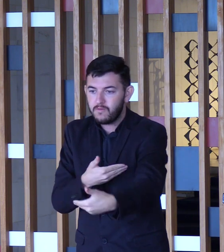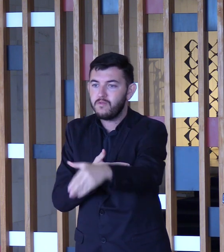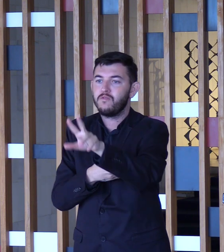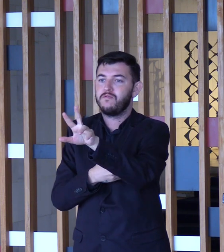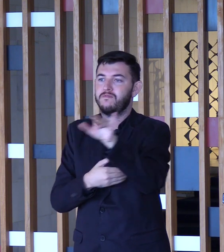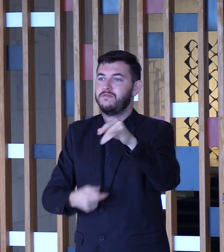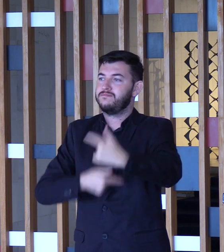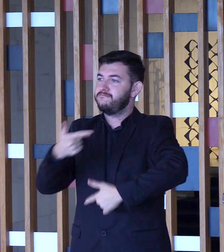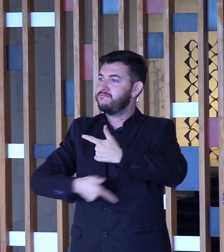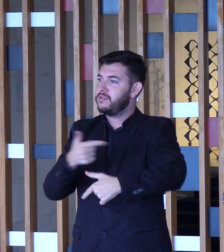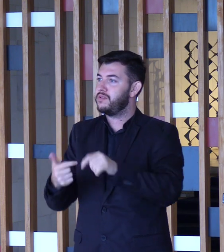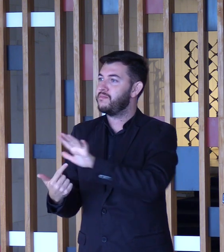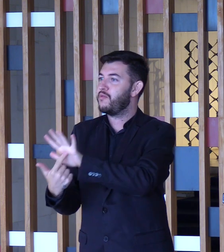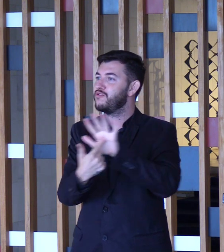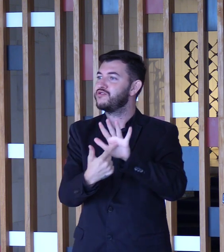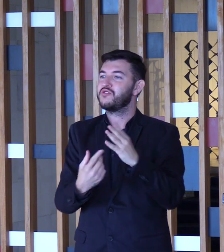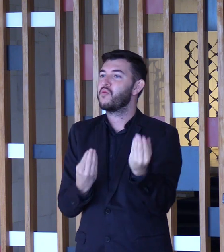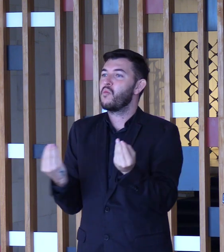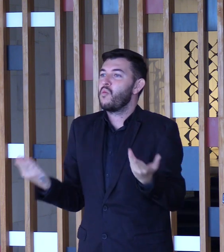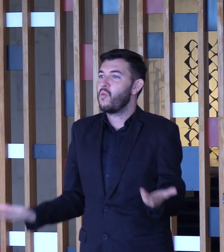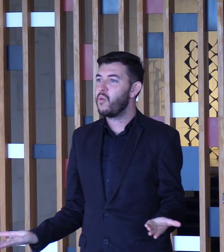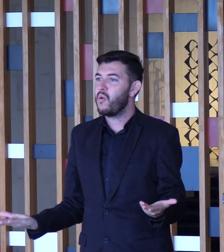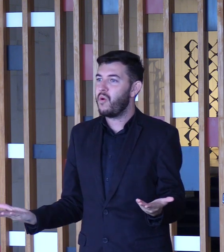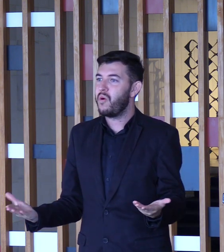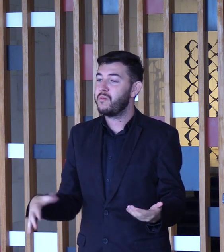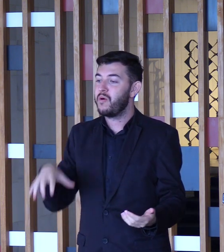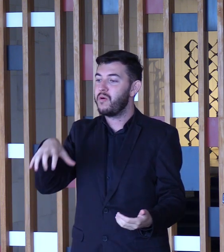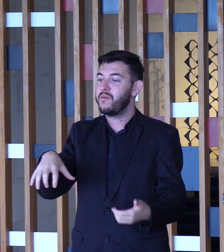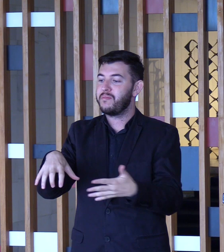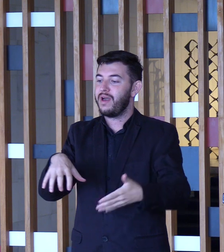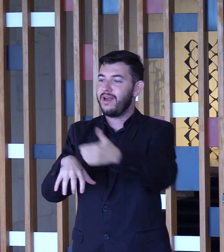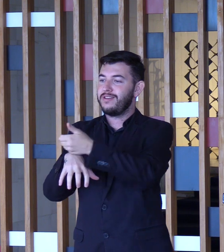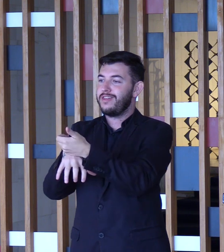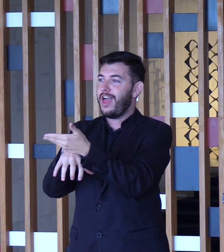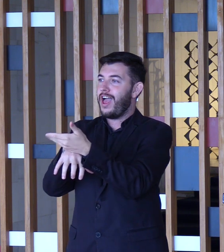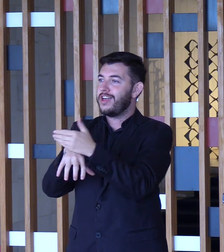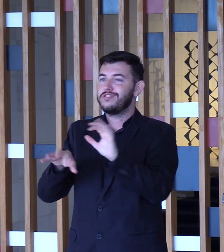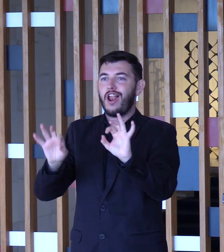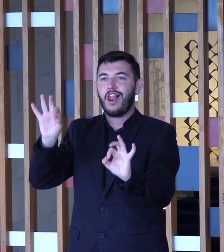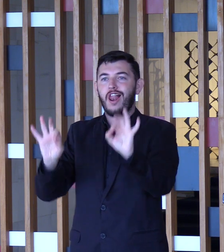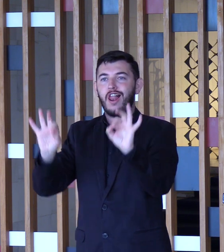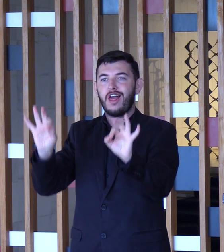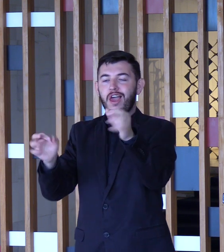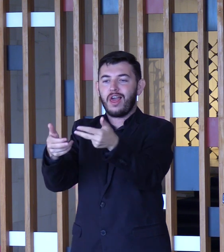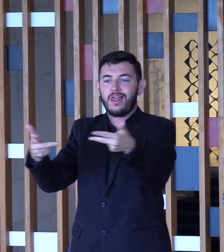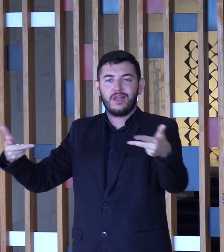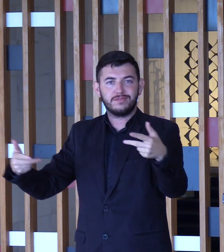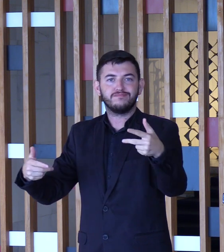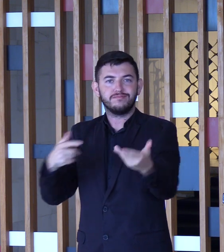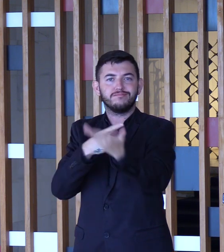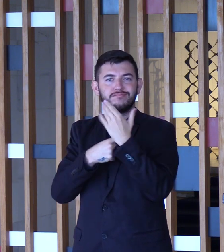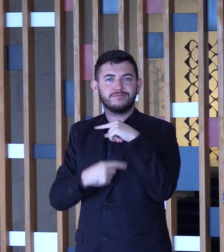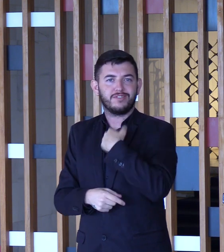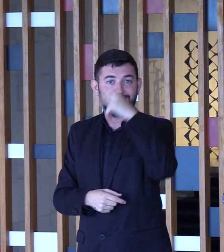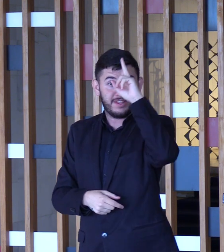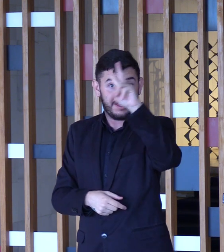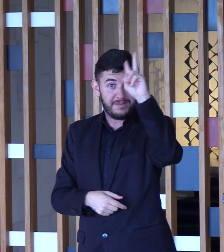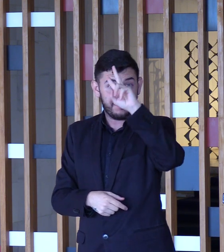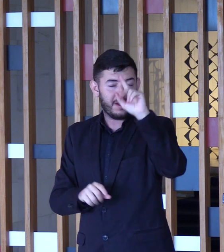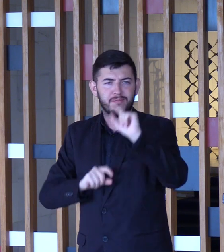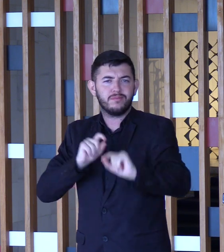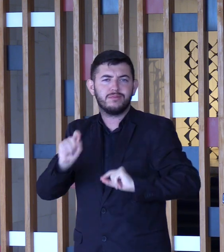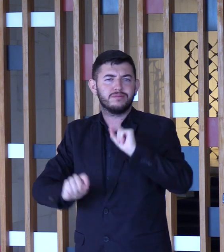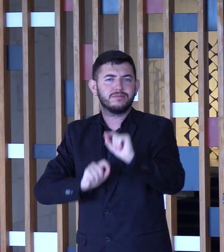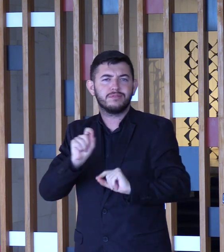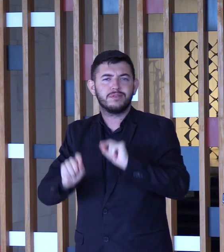através da decoração desse palácio, e ele nos faz sempre lembrar, dentro desse palácio, as origens